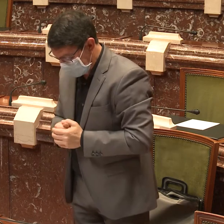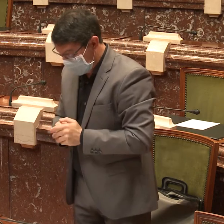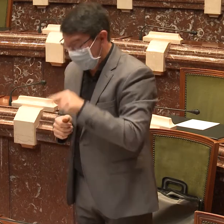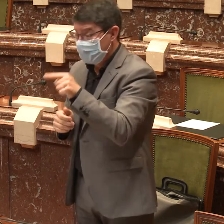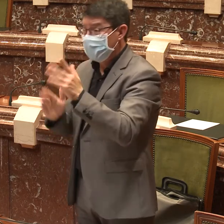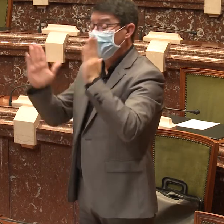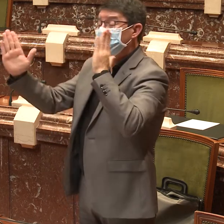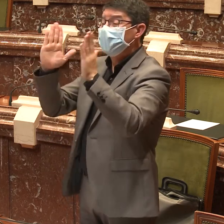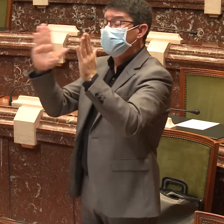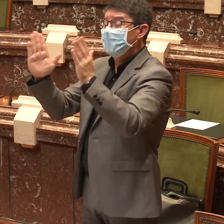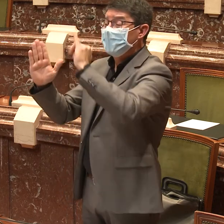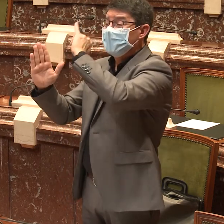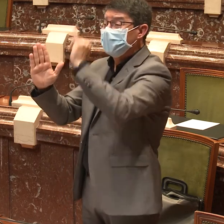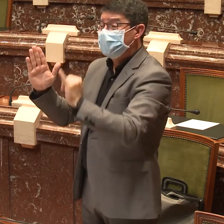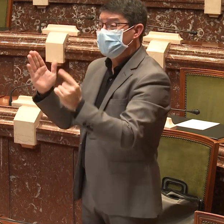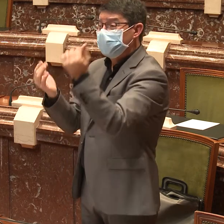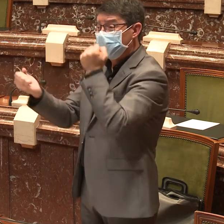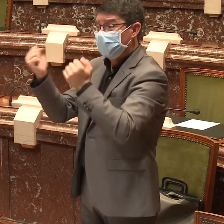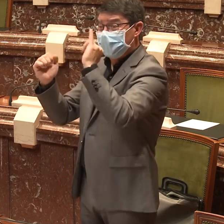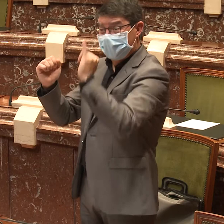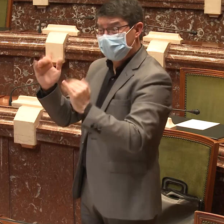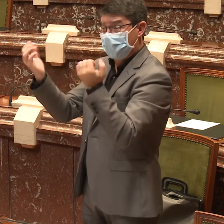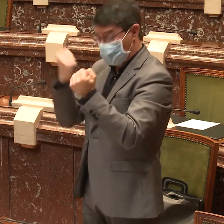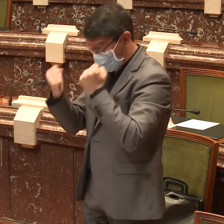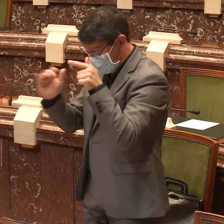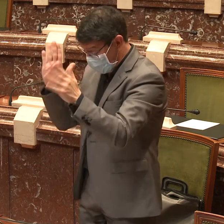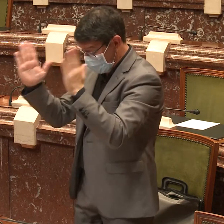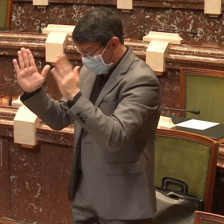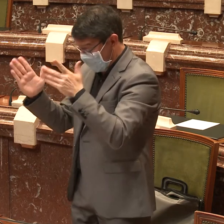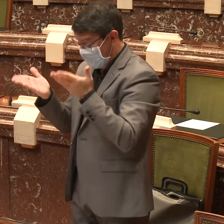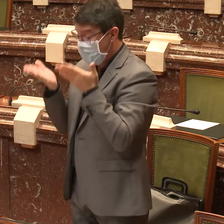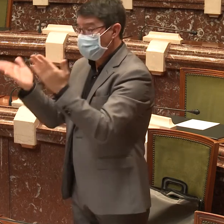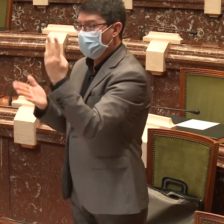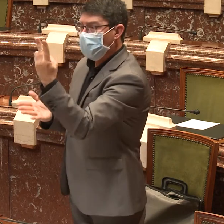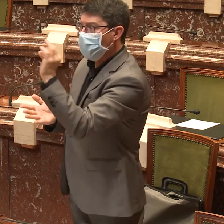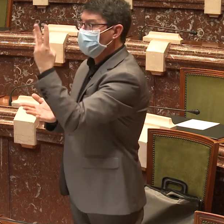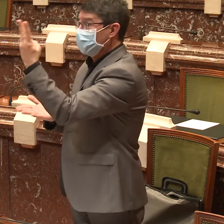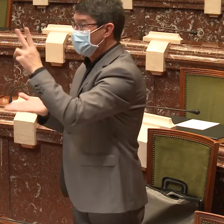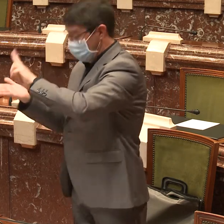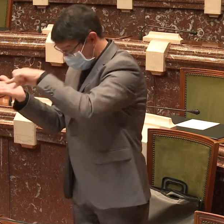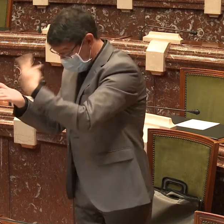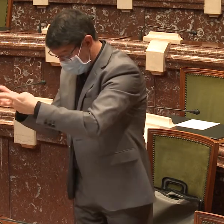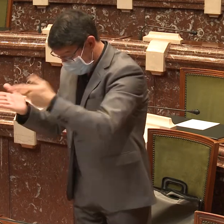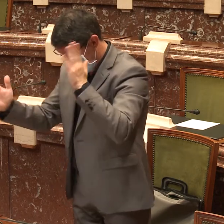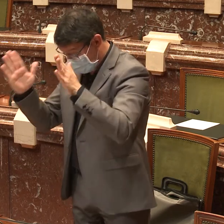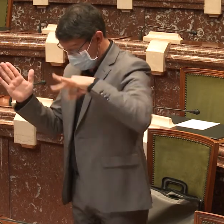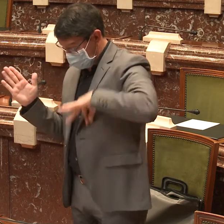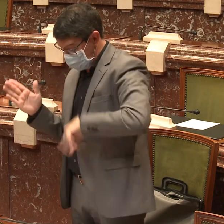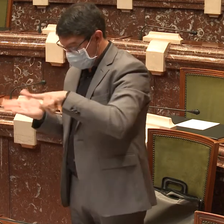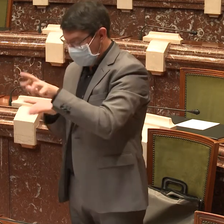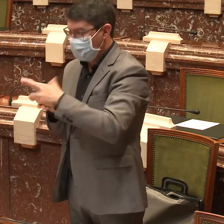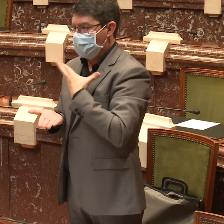Desde la última crisis económica hemos estado disponiendo de ayudas solo para dos o tres profesionales intérpretes de lengua de signos a media jornada